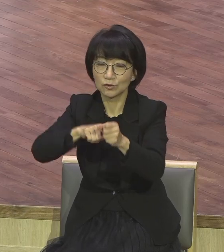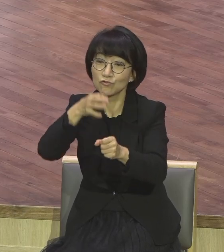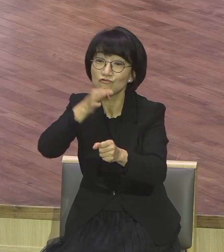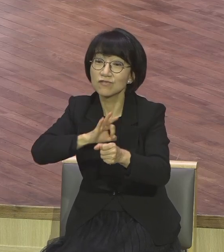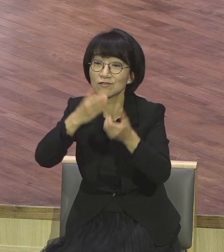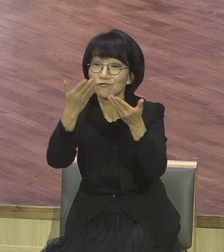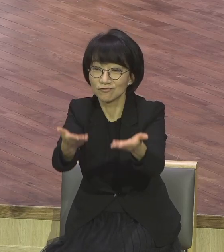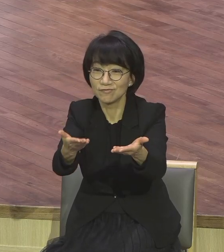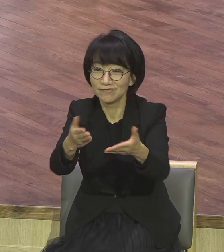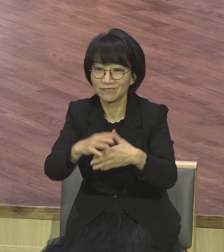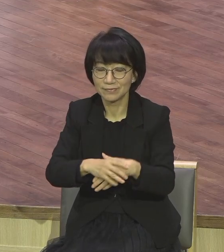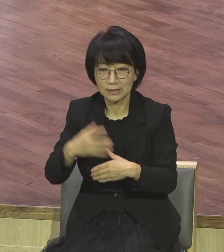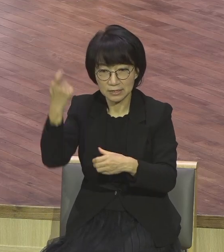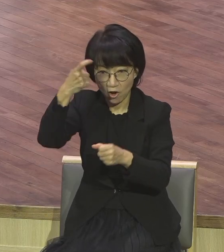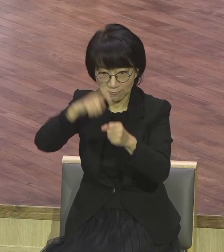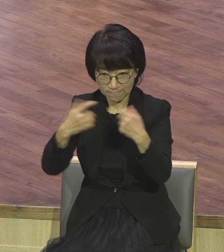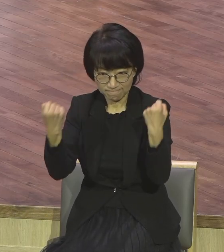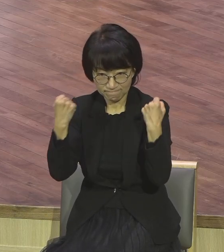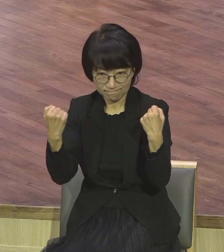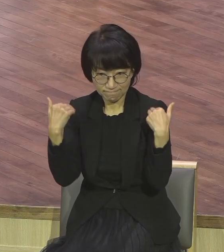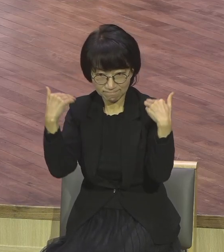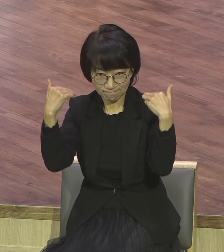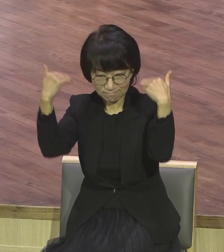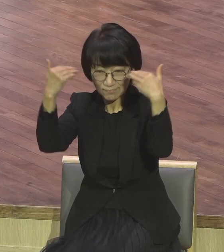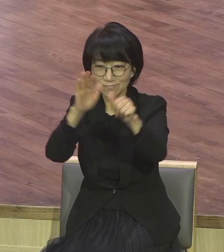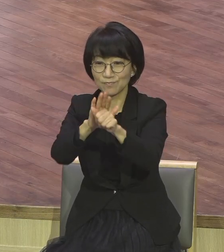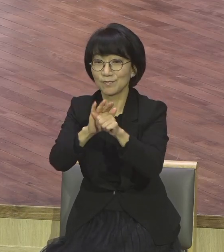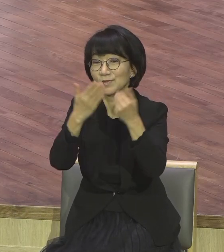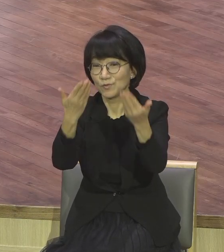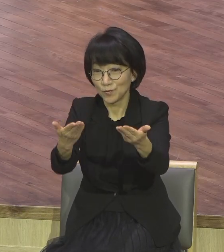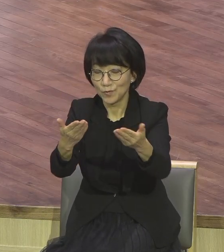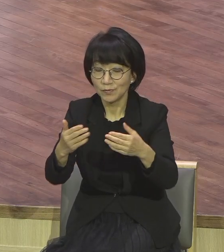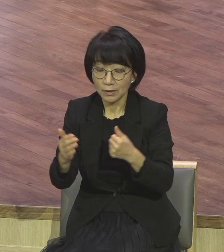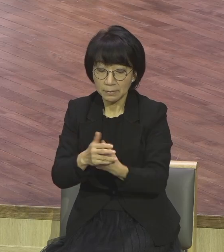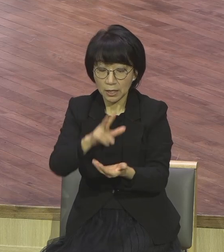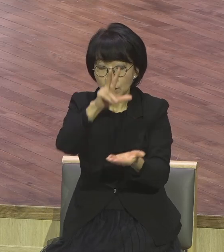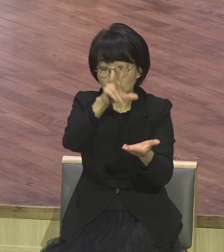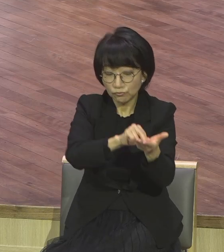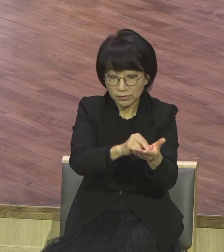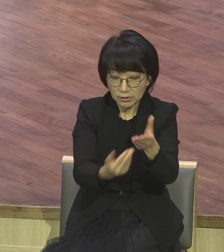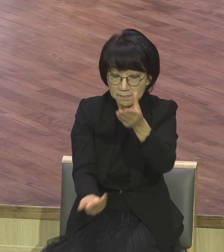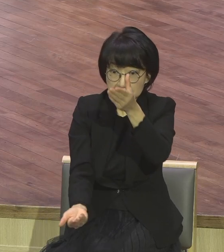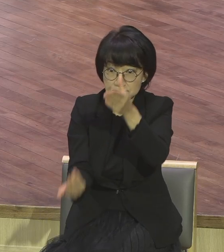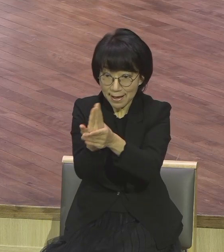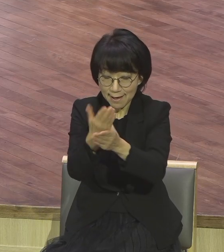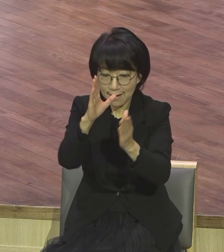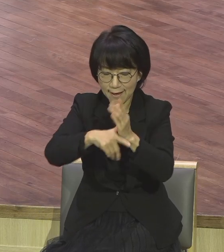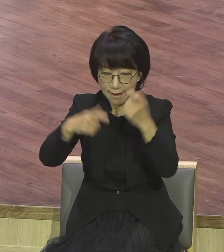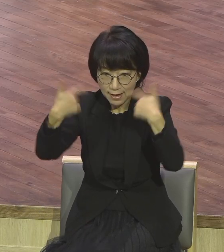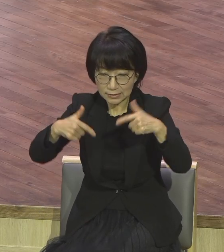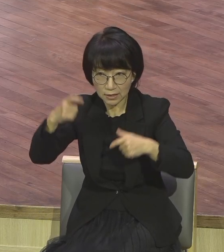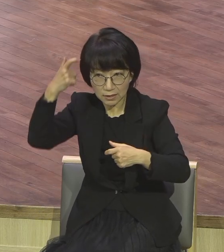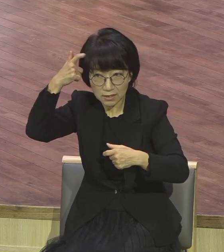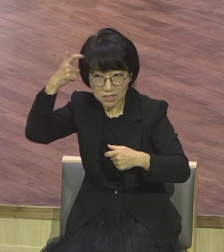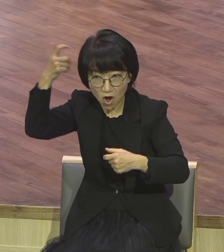가신다. 그렇기 때문에 우리가 문제와 사건에 대해서 항상 영적 시각을 가지고 바라봐야 돼요.